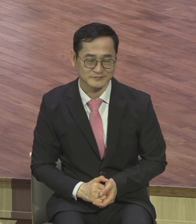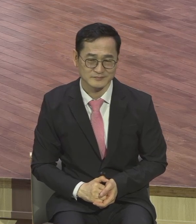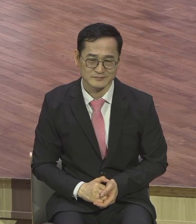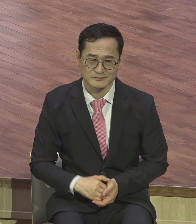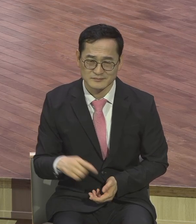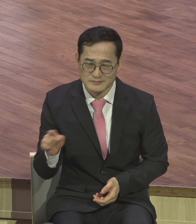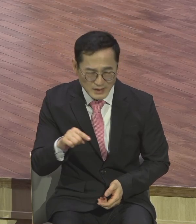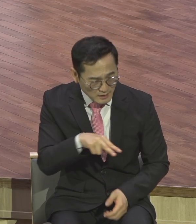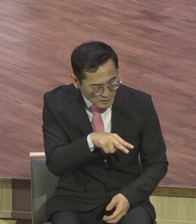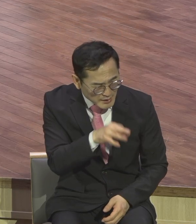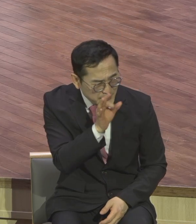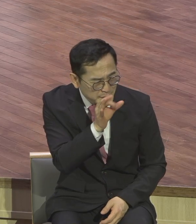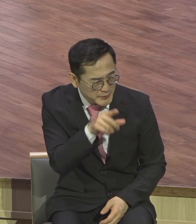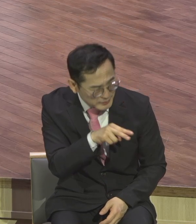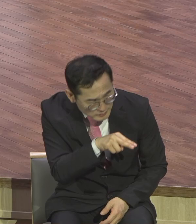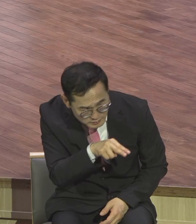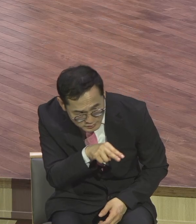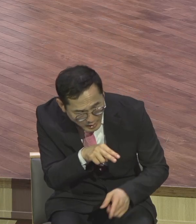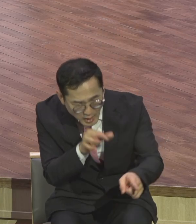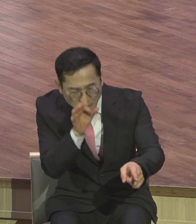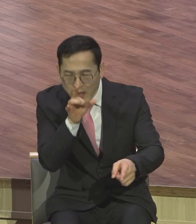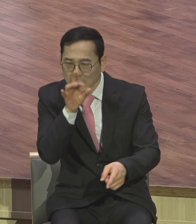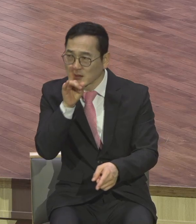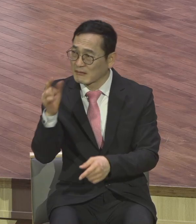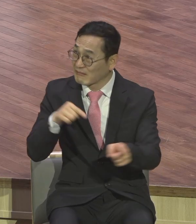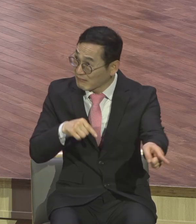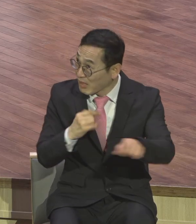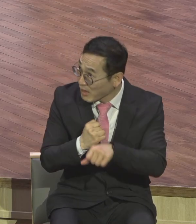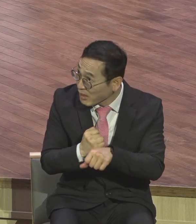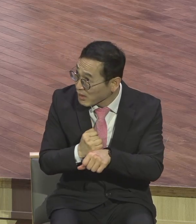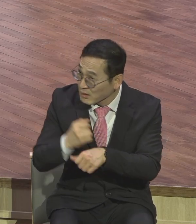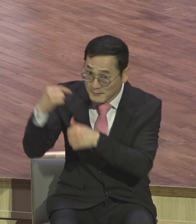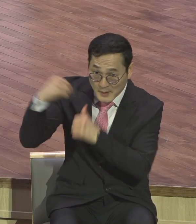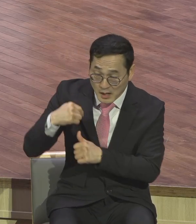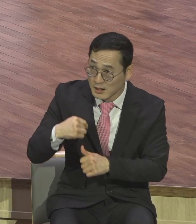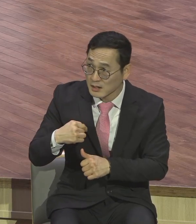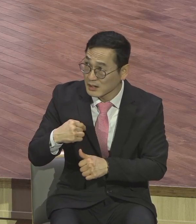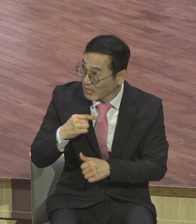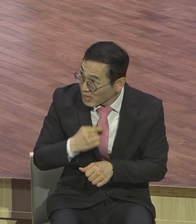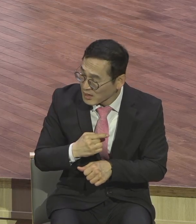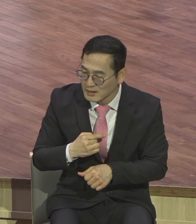맡겨주면 그대로 하면 됩니다 그냥 하면 돼요